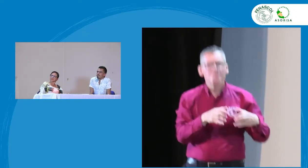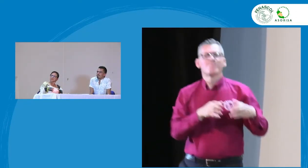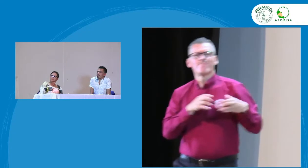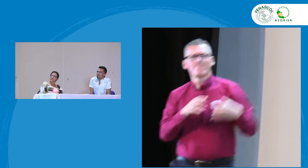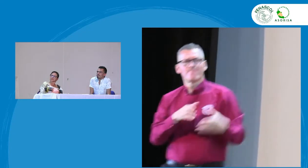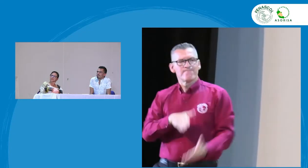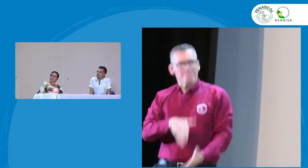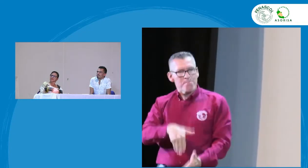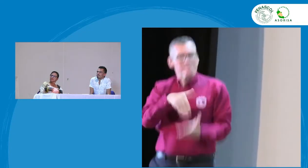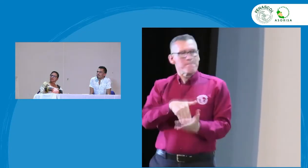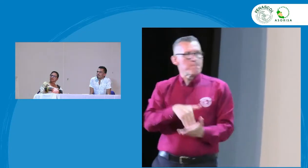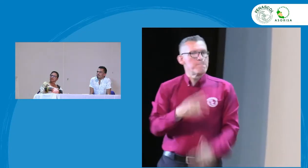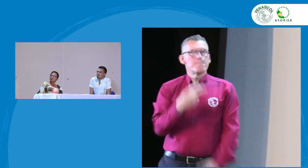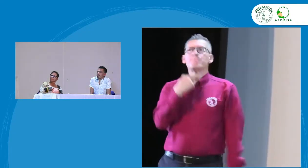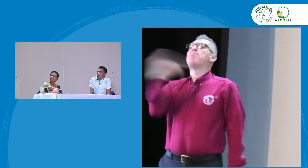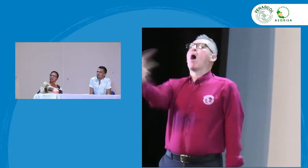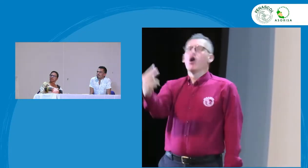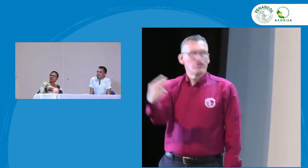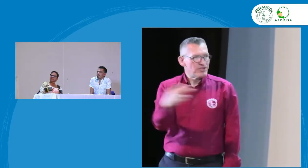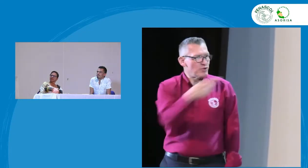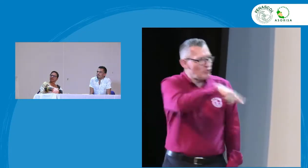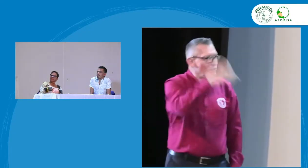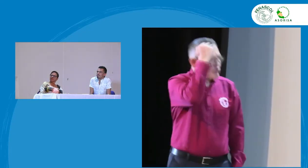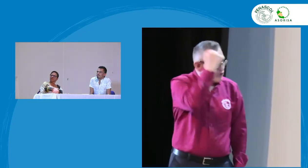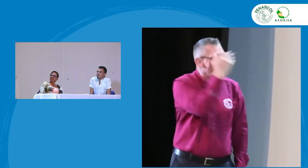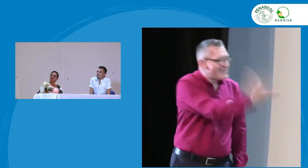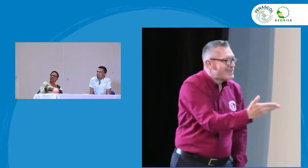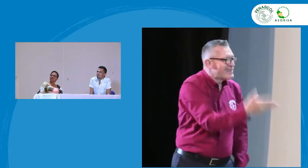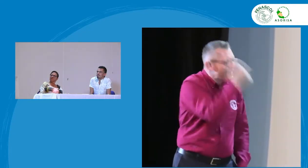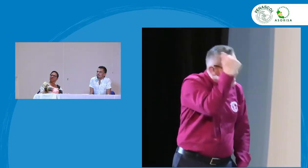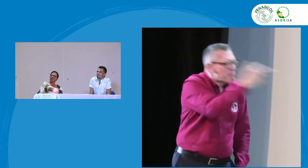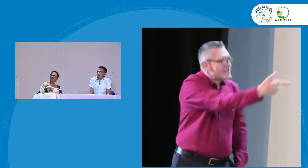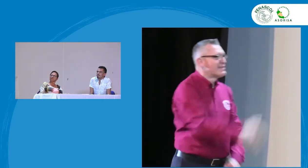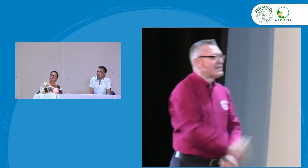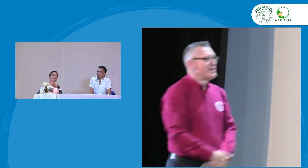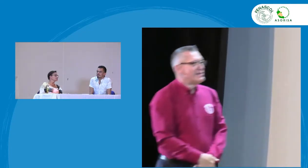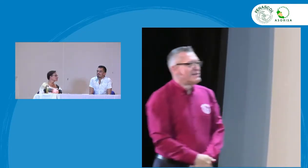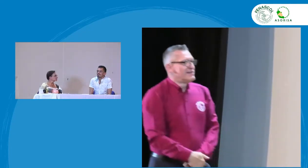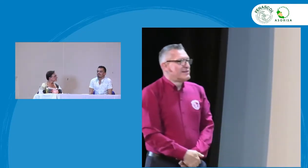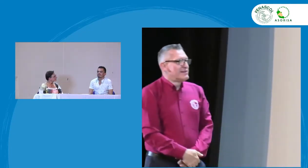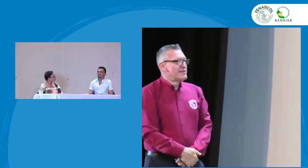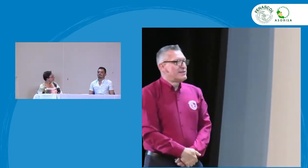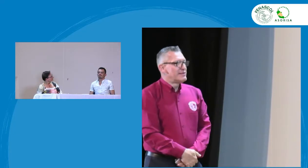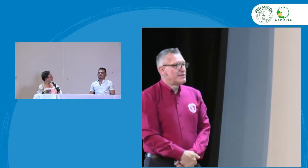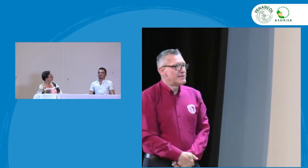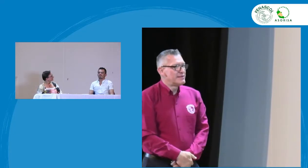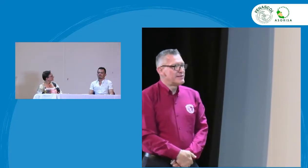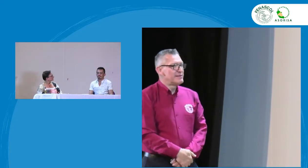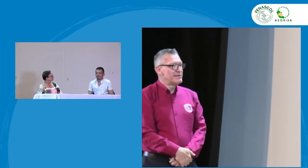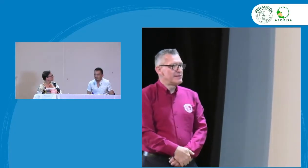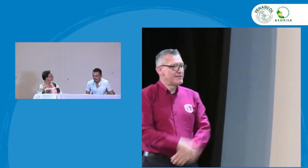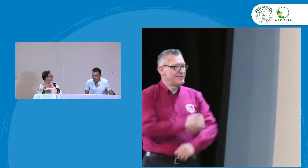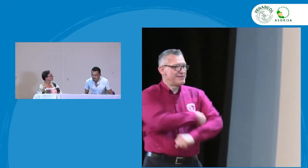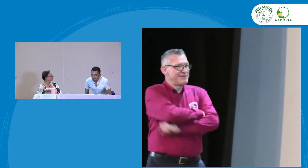vemos muchas personas sordas en toda Colombia que están siendo docentes tú como vocero ¿qué dirías?